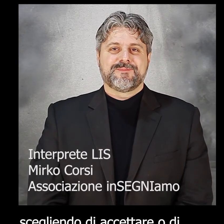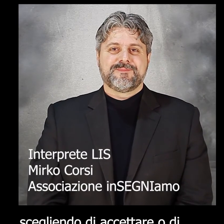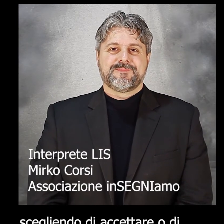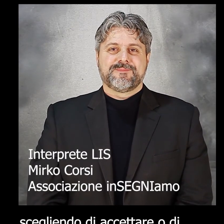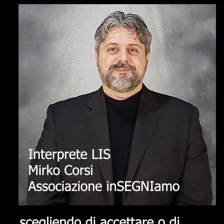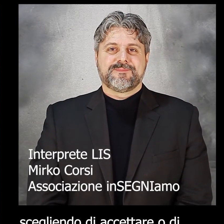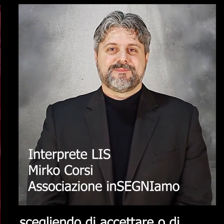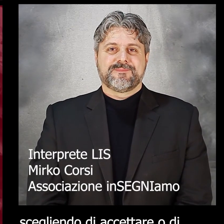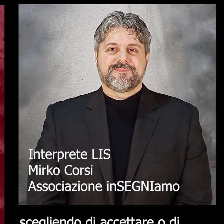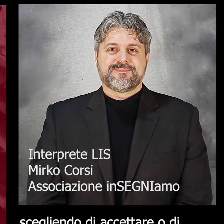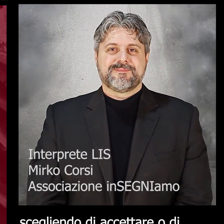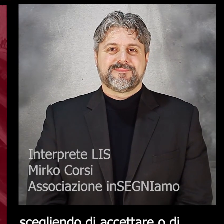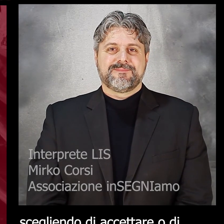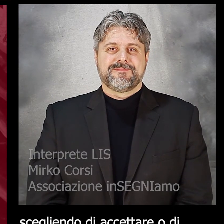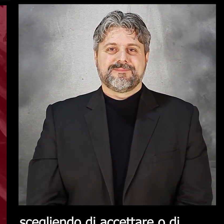a tutti.